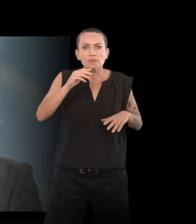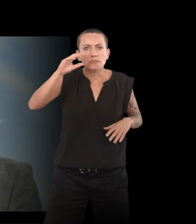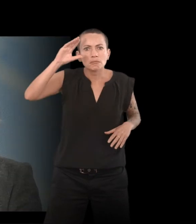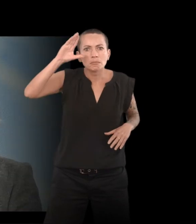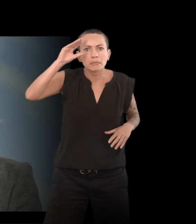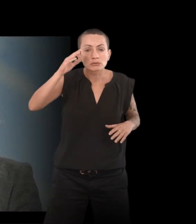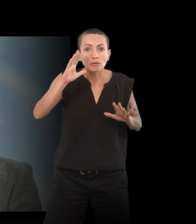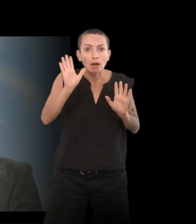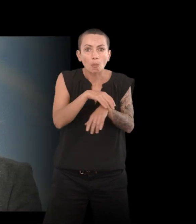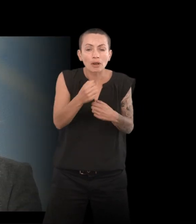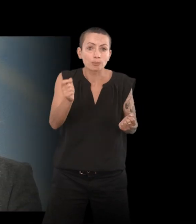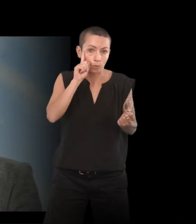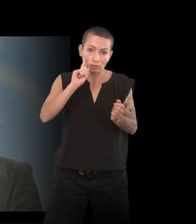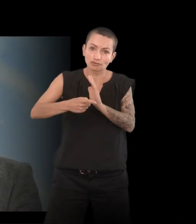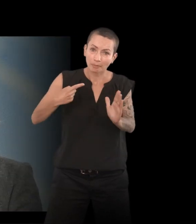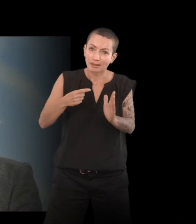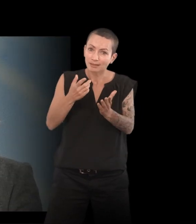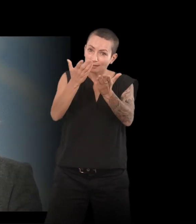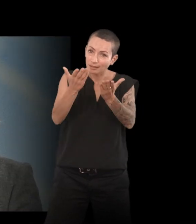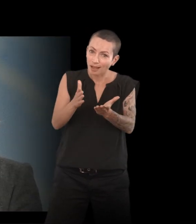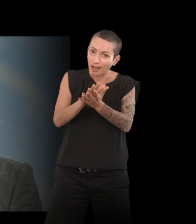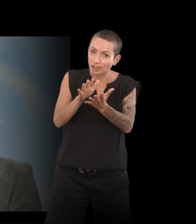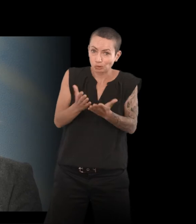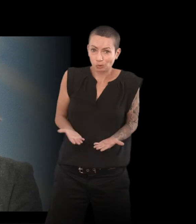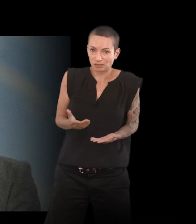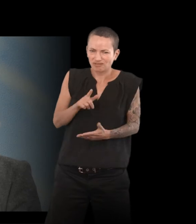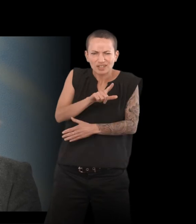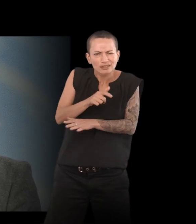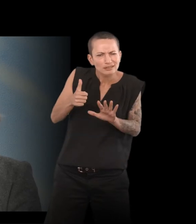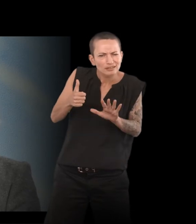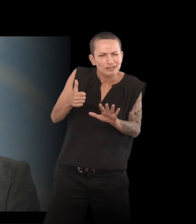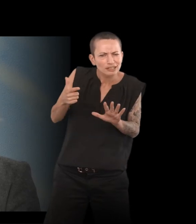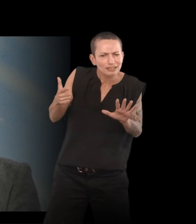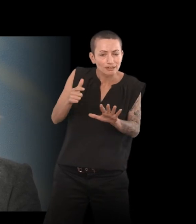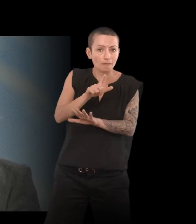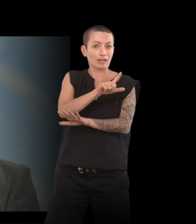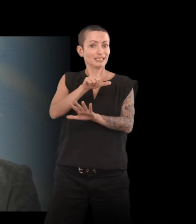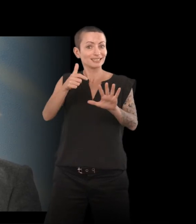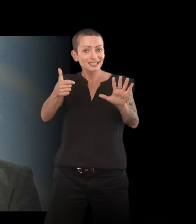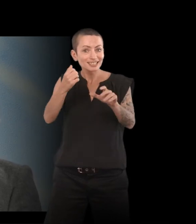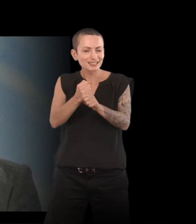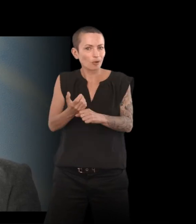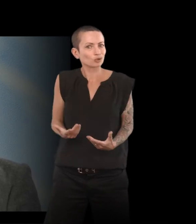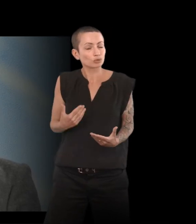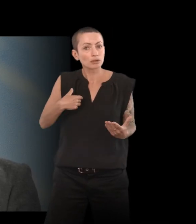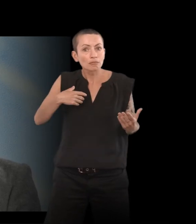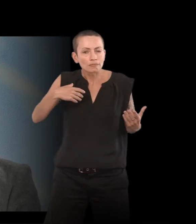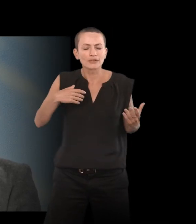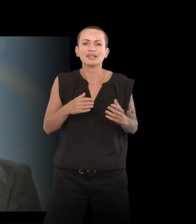remarquable puisque je rappelle quand même que vous avez aujourd'hui 26 ou peut-être 27, 26 ans. Claire Marin,